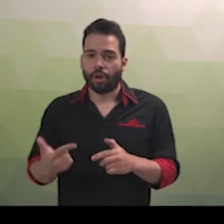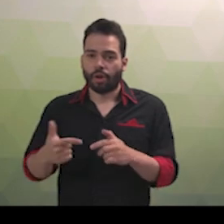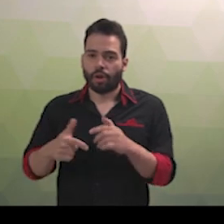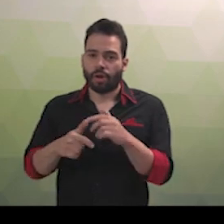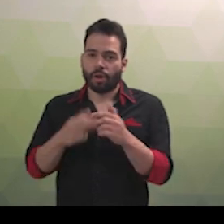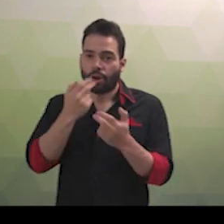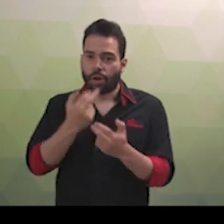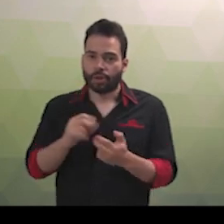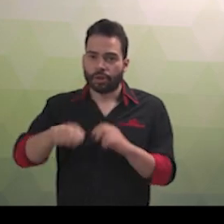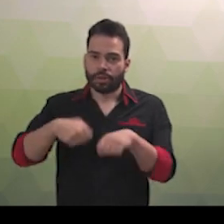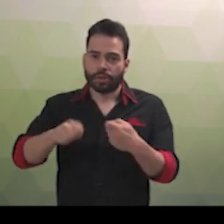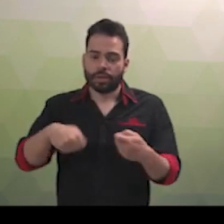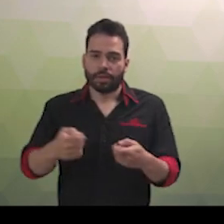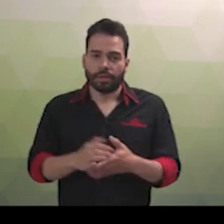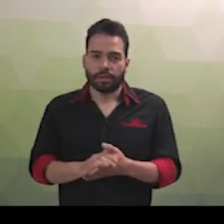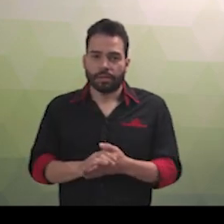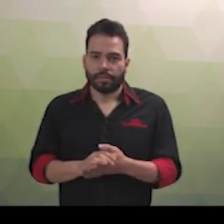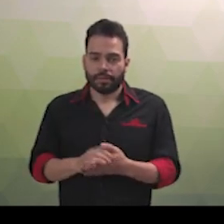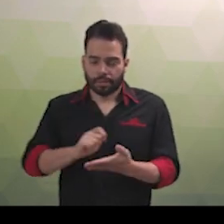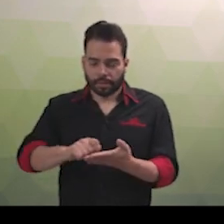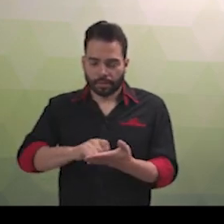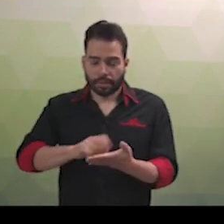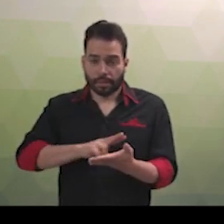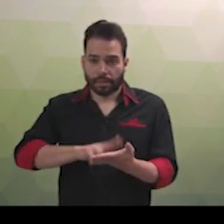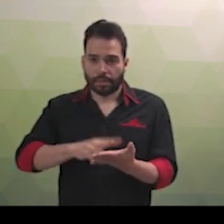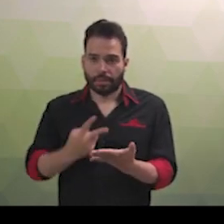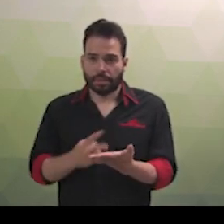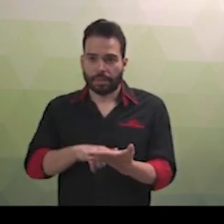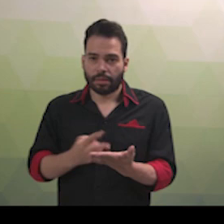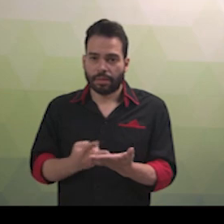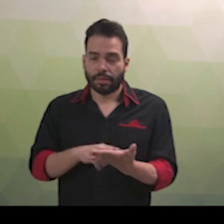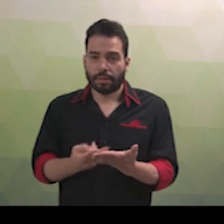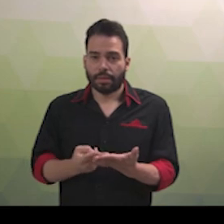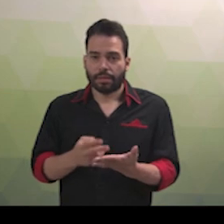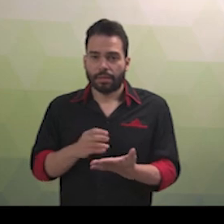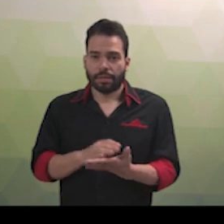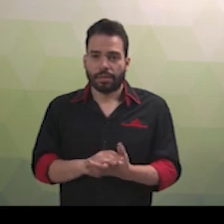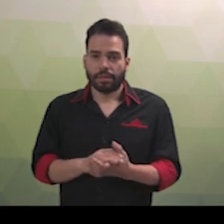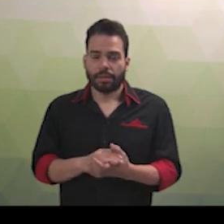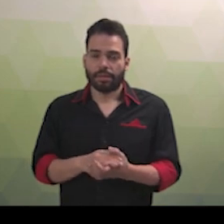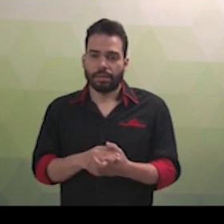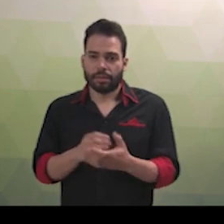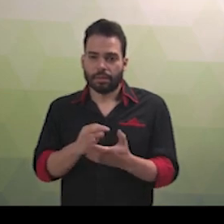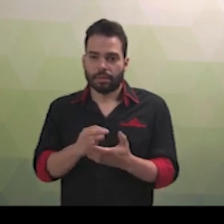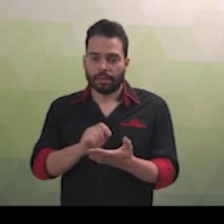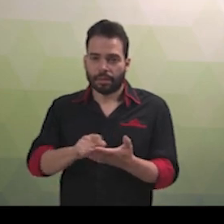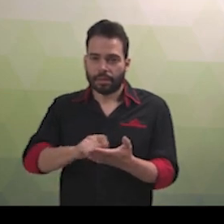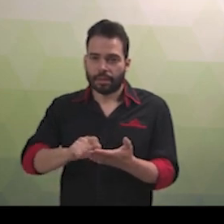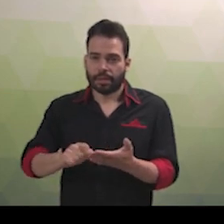textos escritos, orais ou sinalizados, da língua portuguesa para Libras e outras línguas de sinais e vice